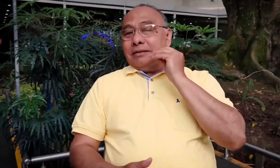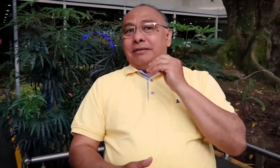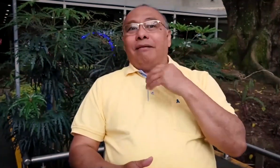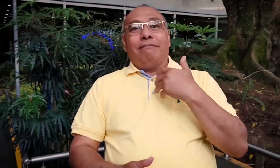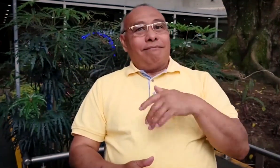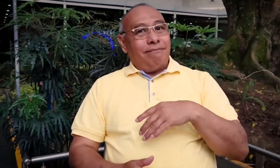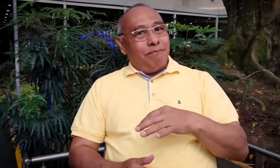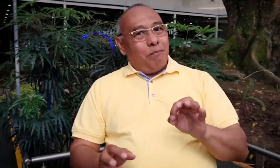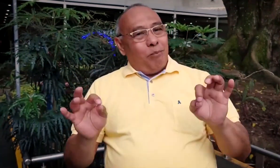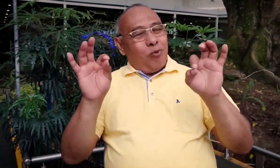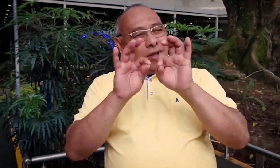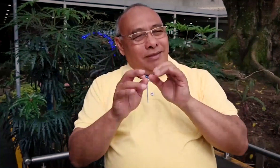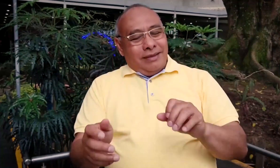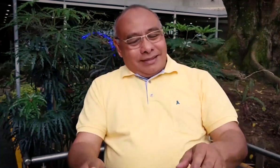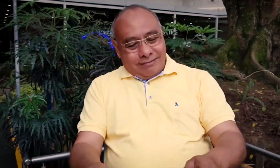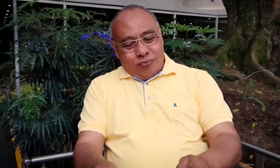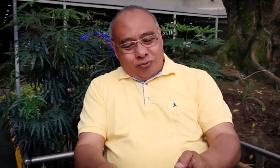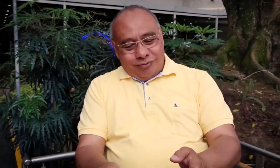experiencia muy gratificante y muy importante.